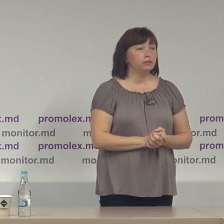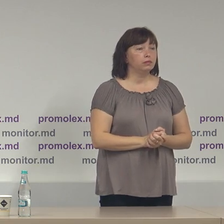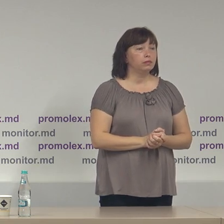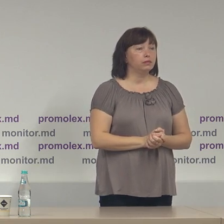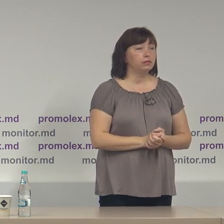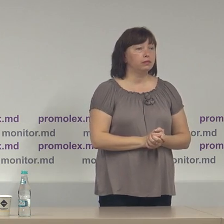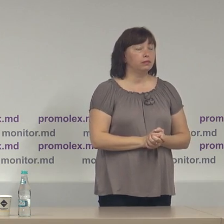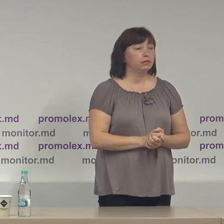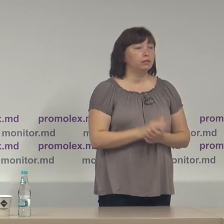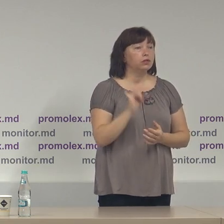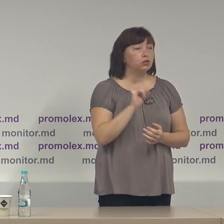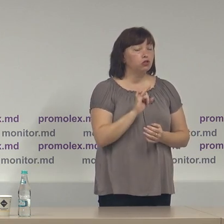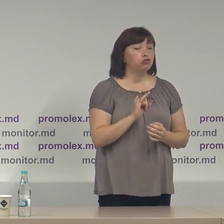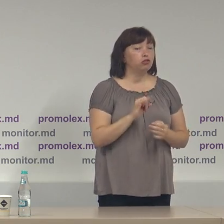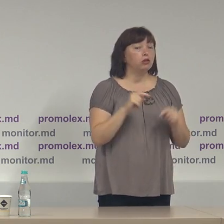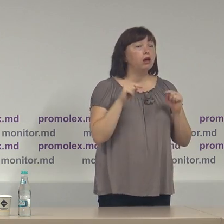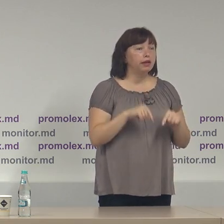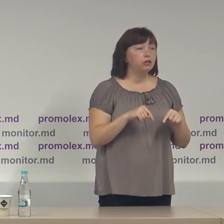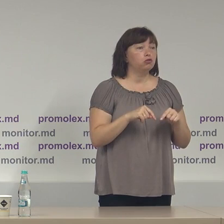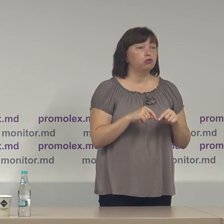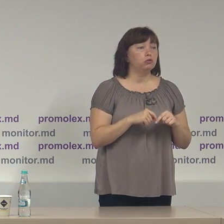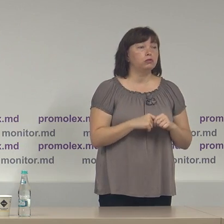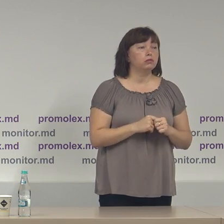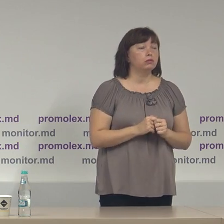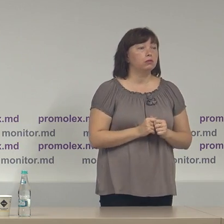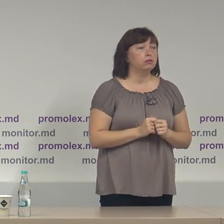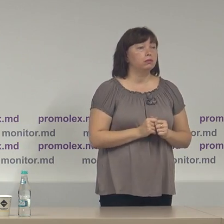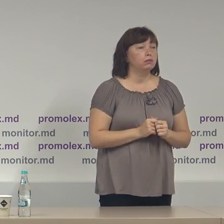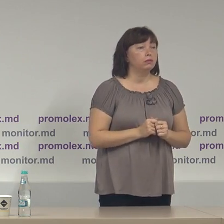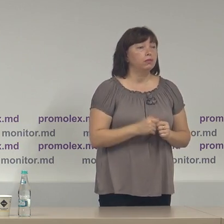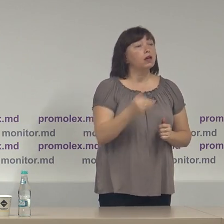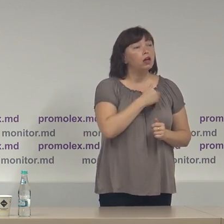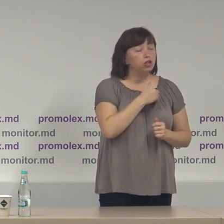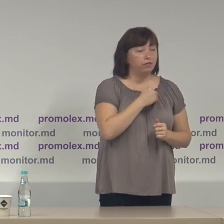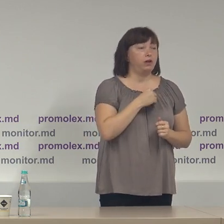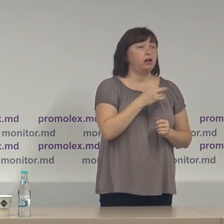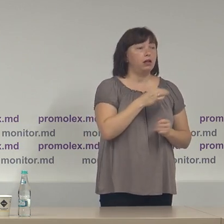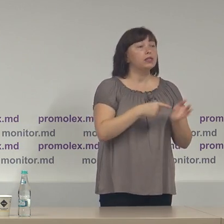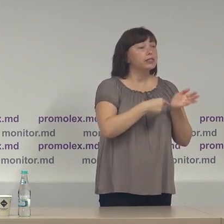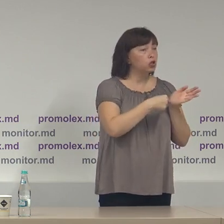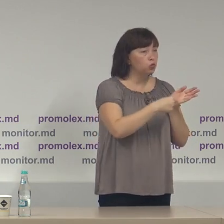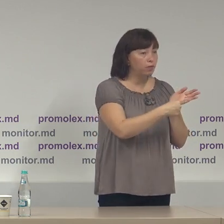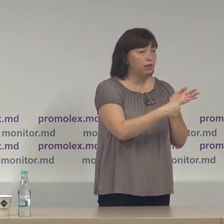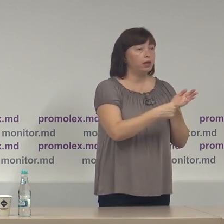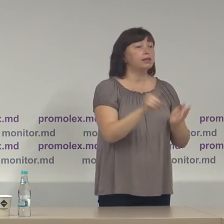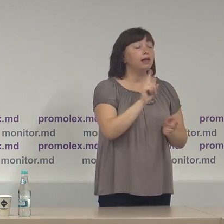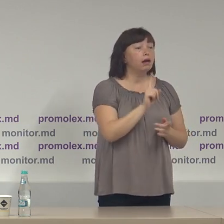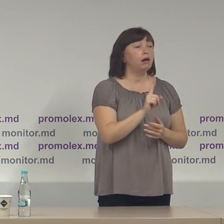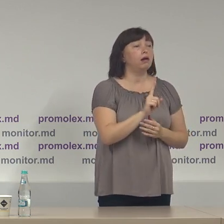și aici aș vrea să subliniesc încă în